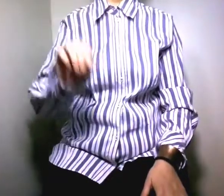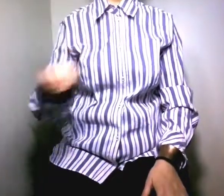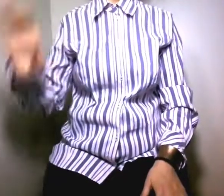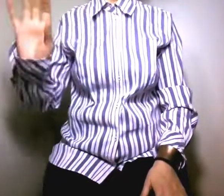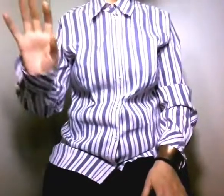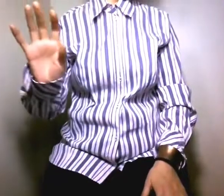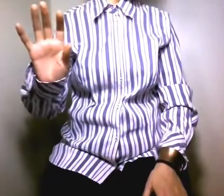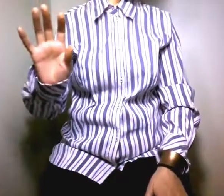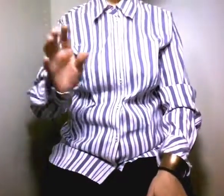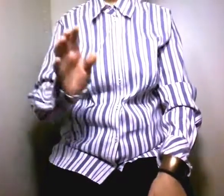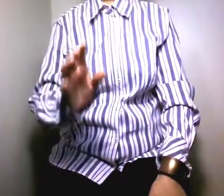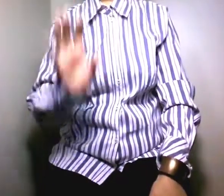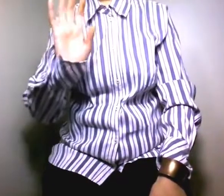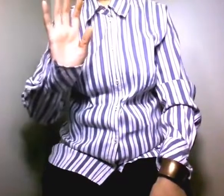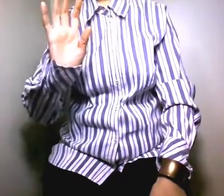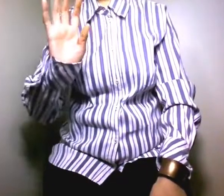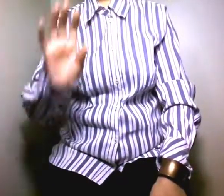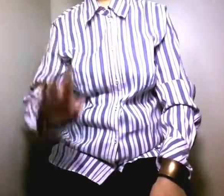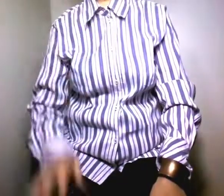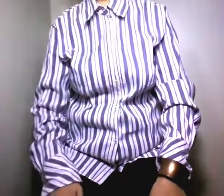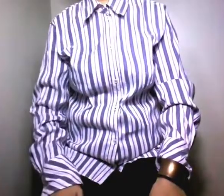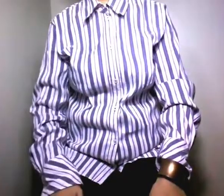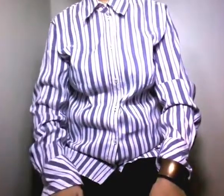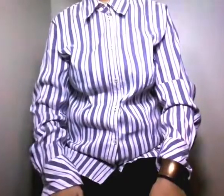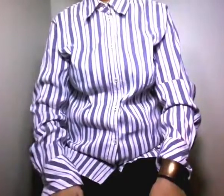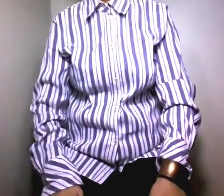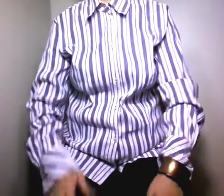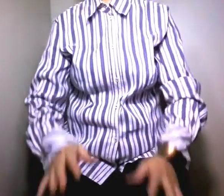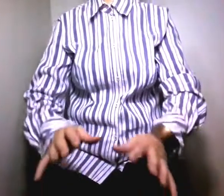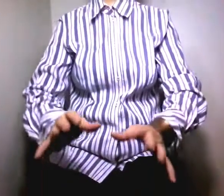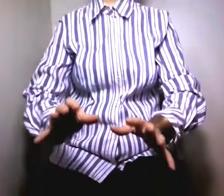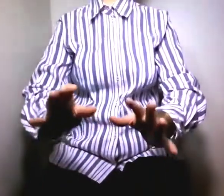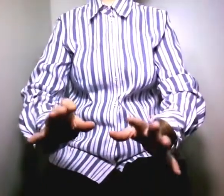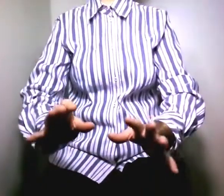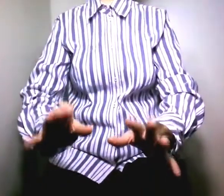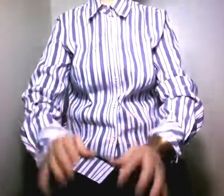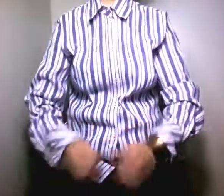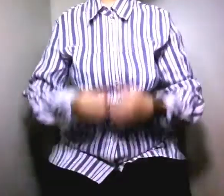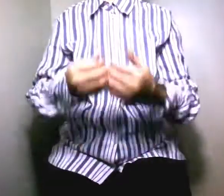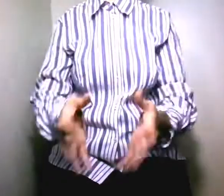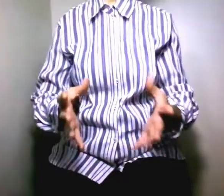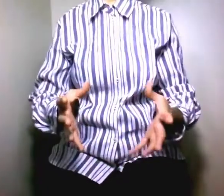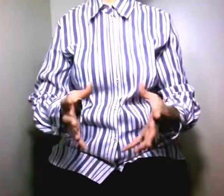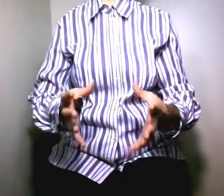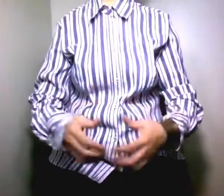نحن نهضروا هذا الشيء عالي لا